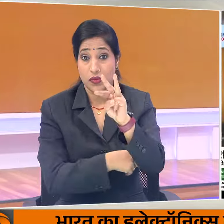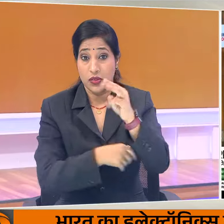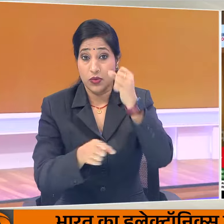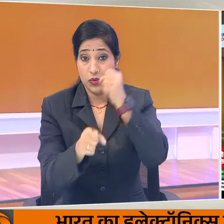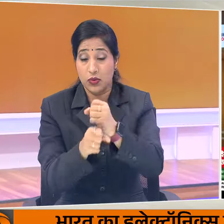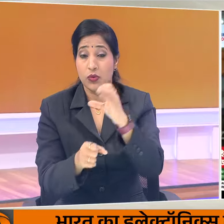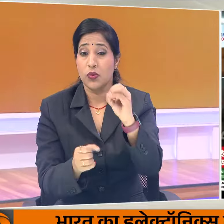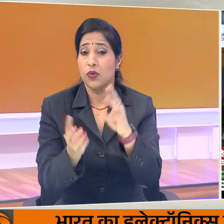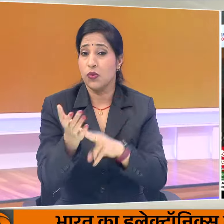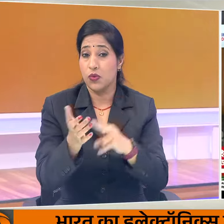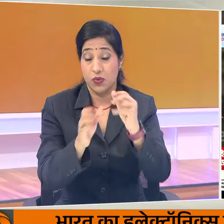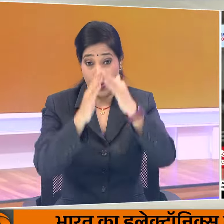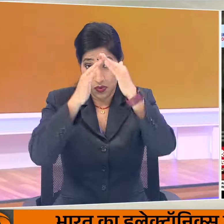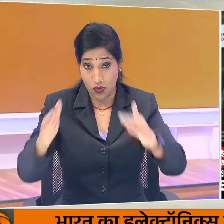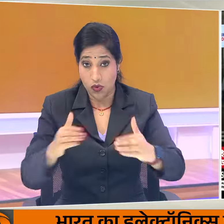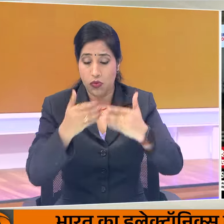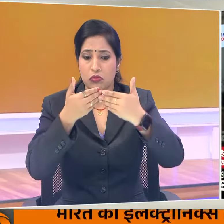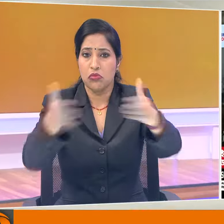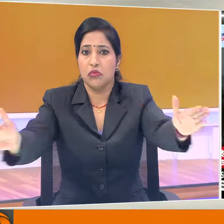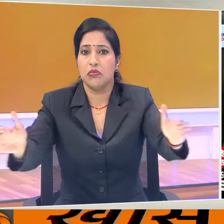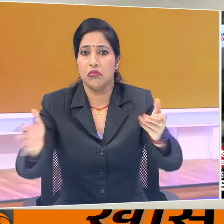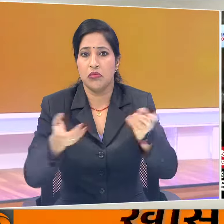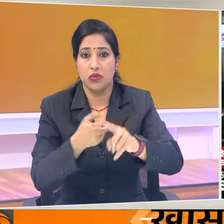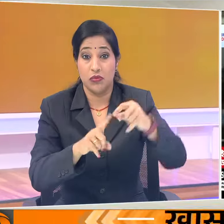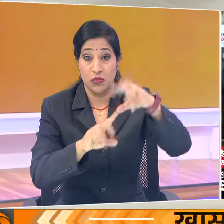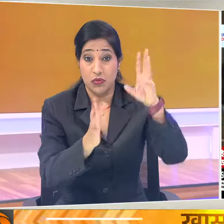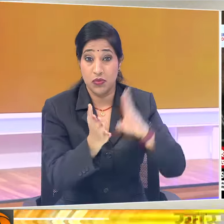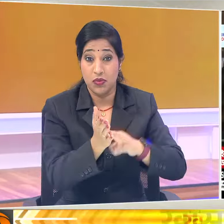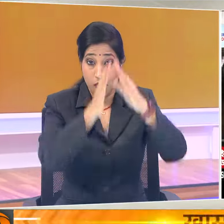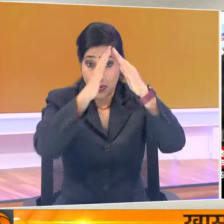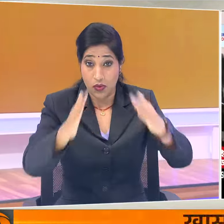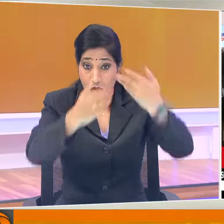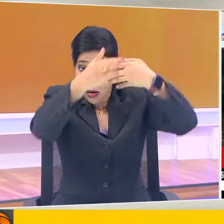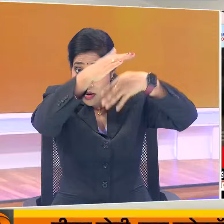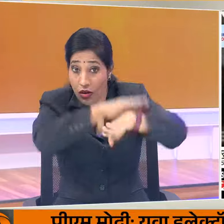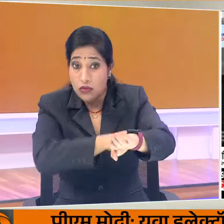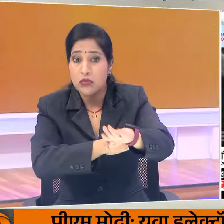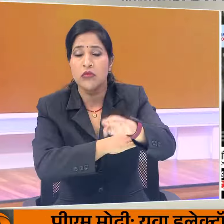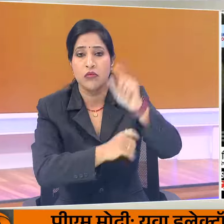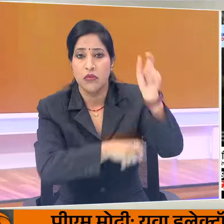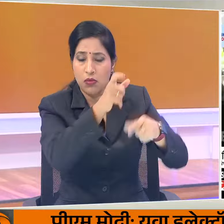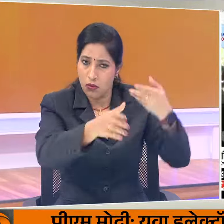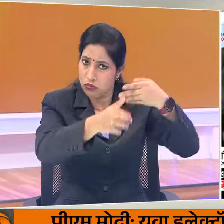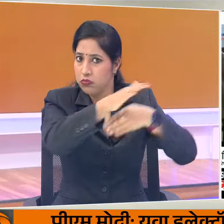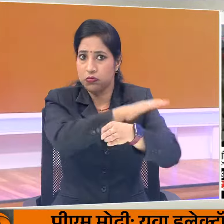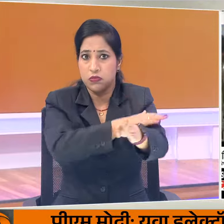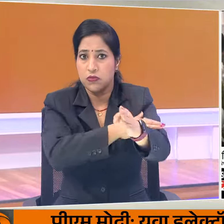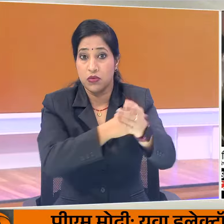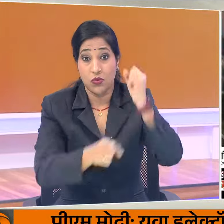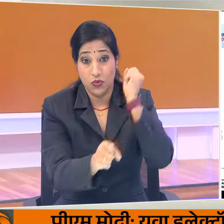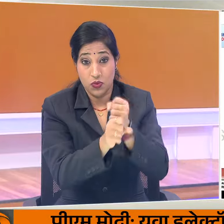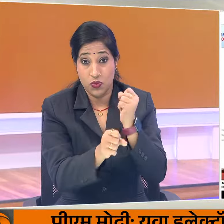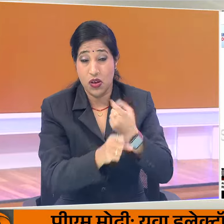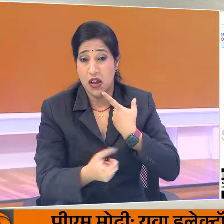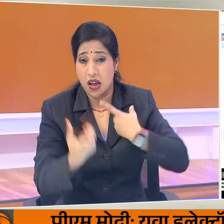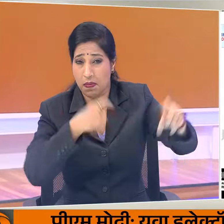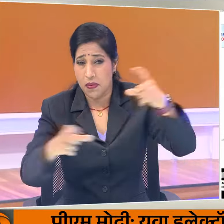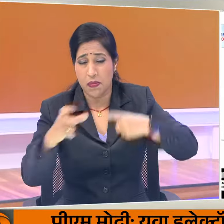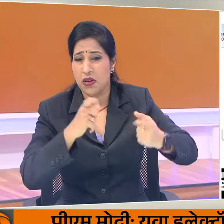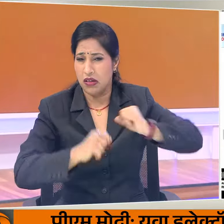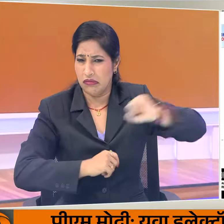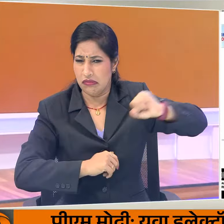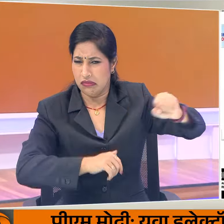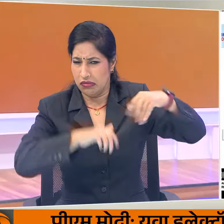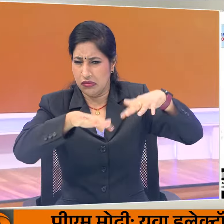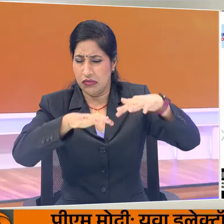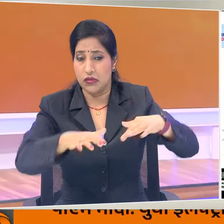दरवाजे खोल दिये और प्रधार मंतरी आवास के परिसर में घुस गए। सरकार के खलाब जारी इस प्रधर्शन